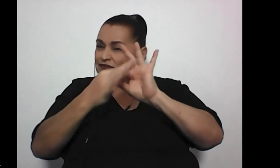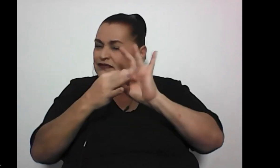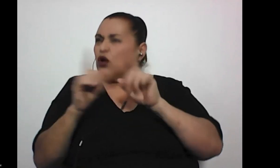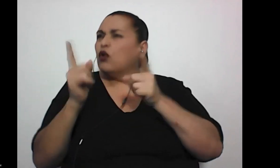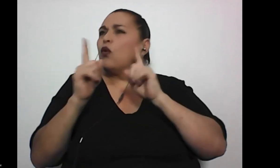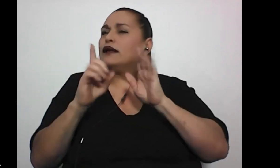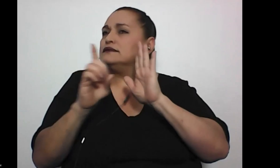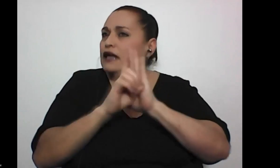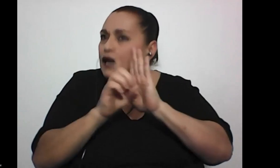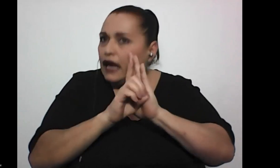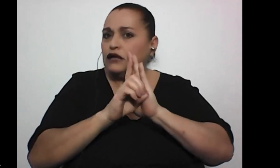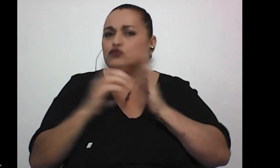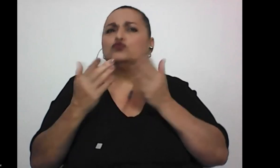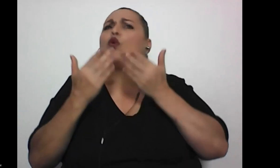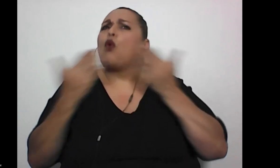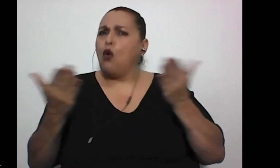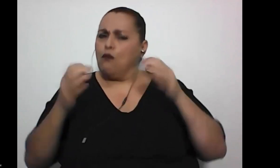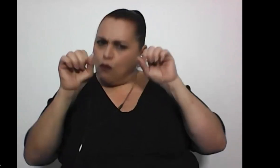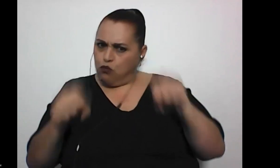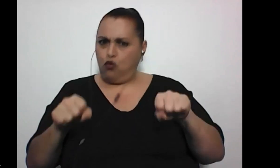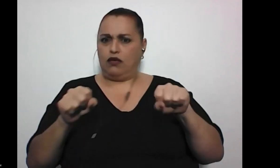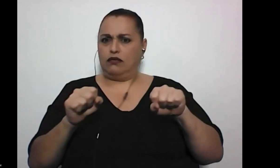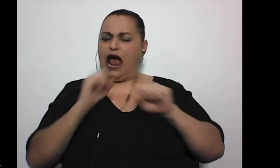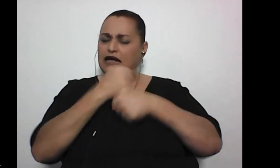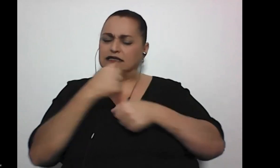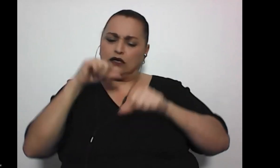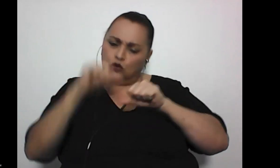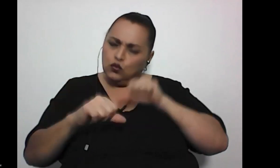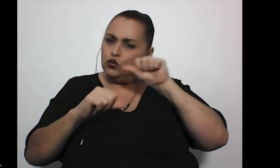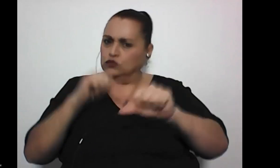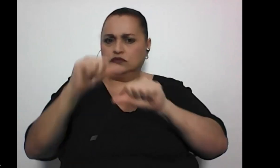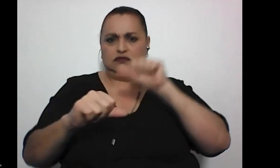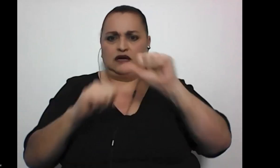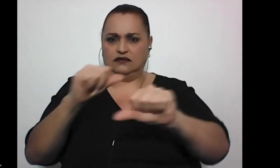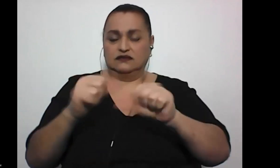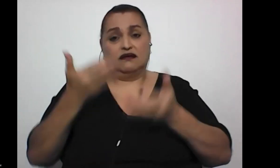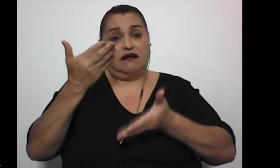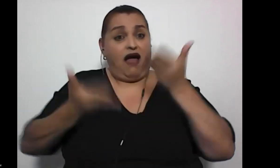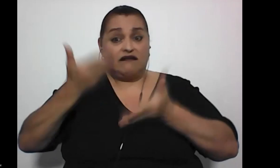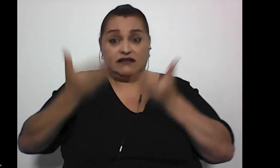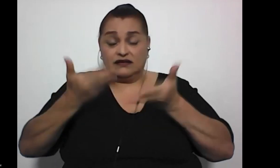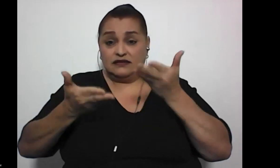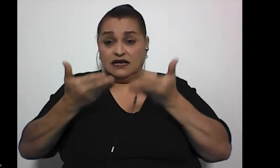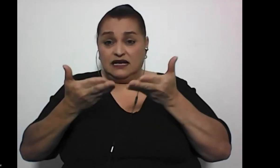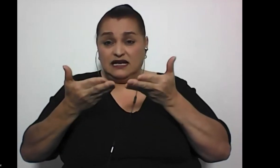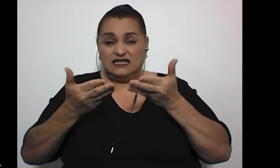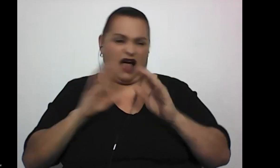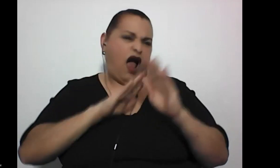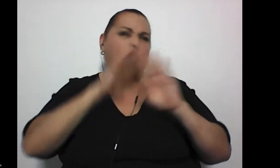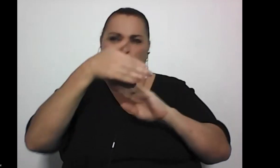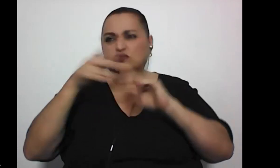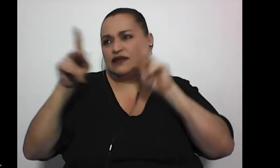nuestros derechos y cómo podemos hacer estas luchas, ¿verdad? Porque a veces nos, nos, se abusan